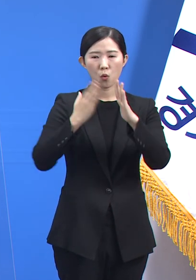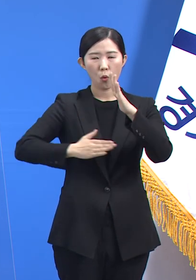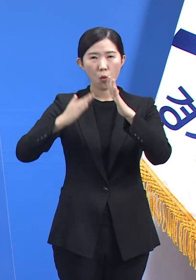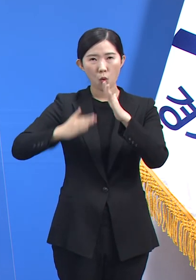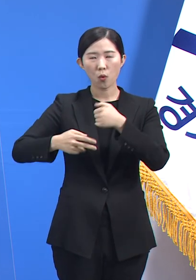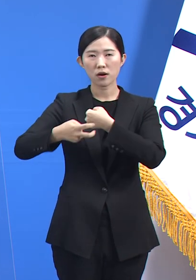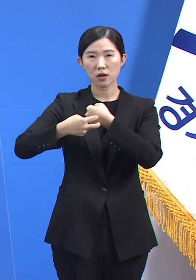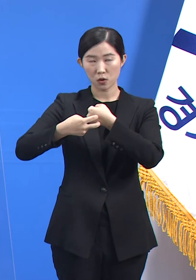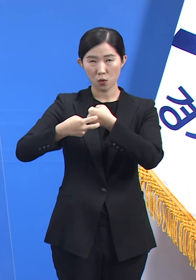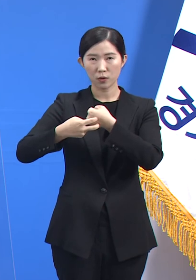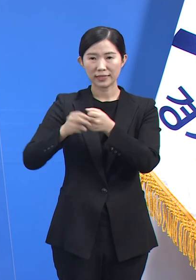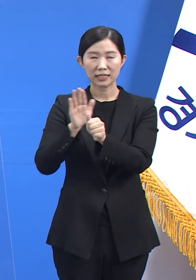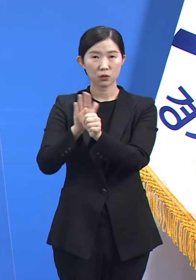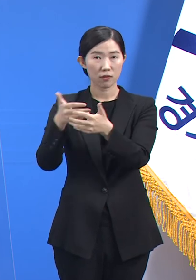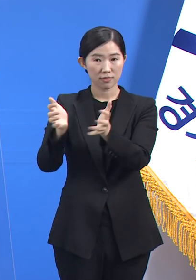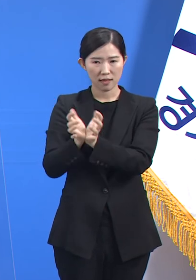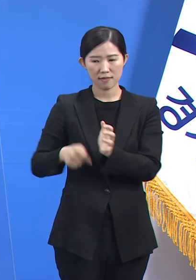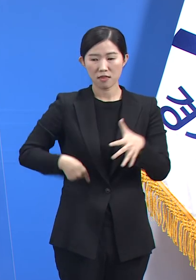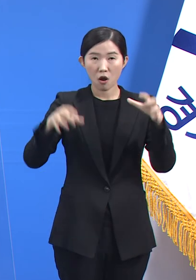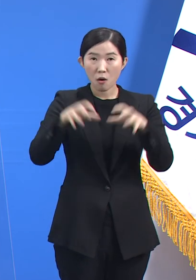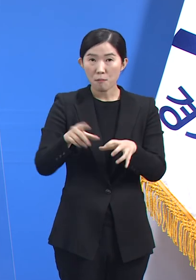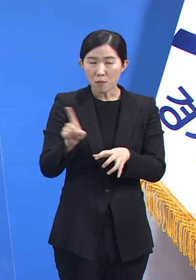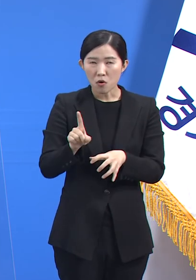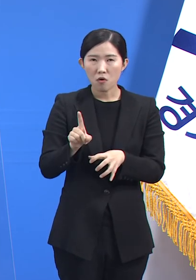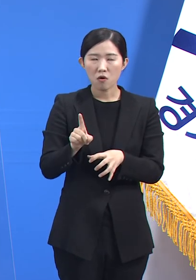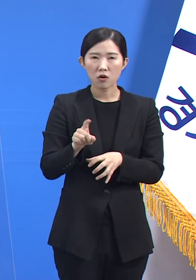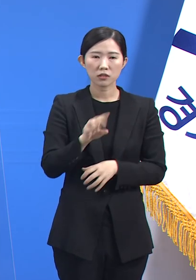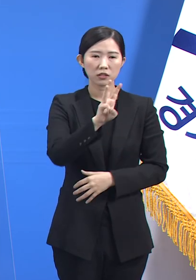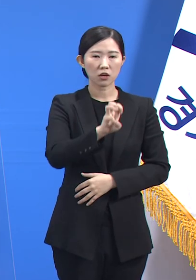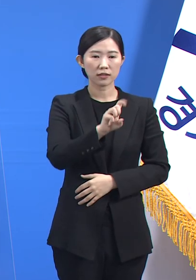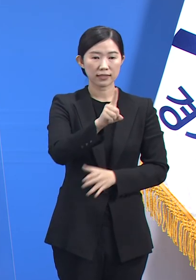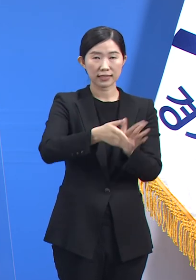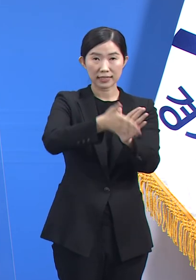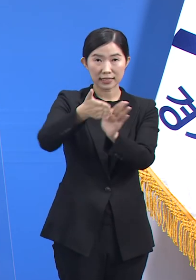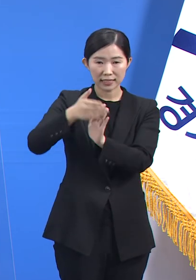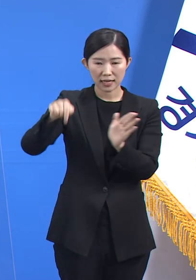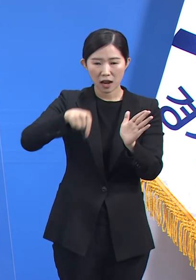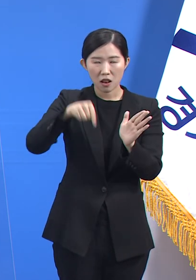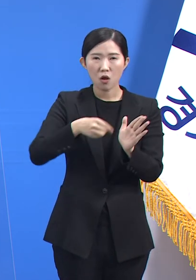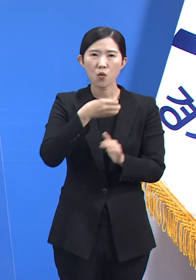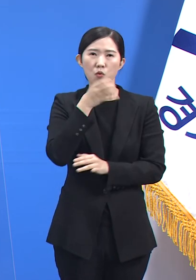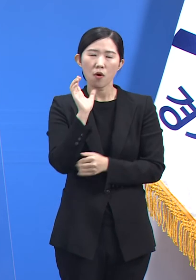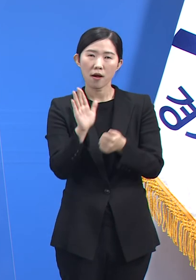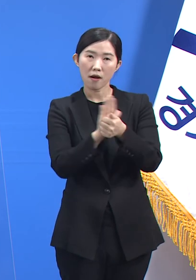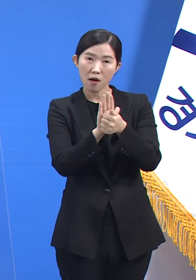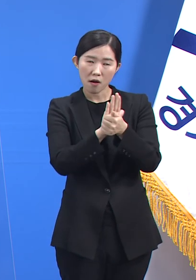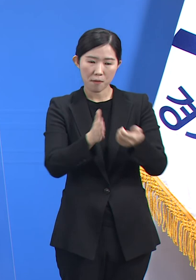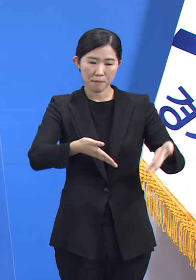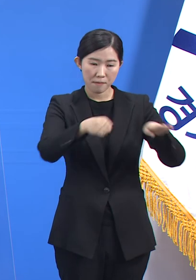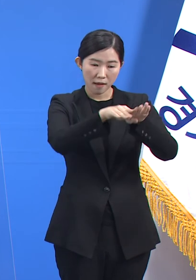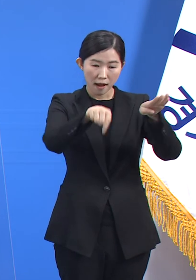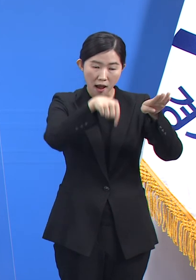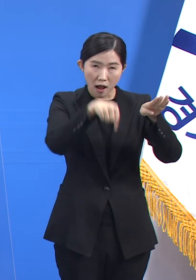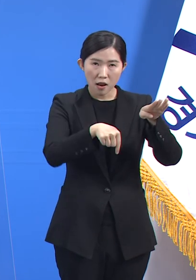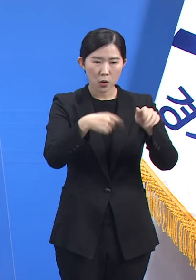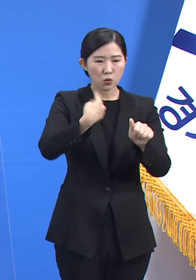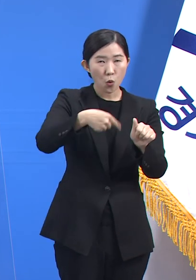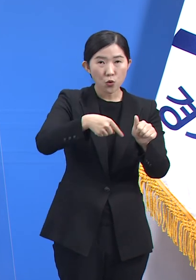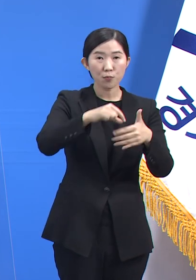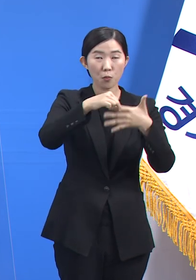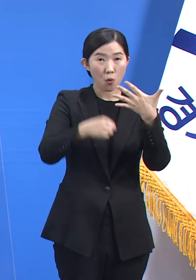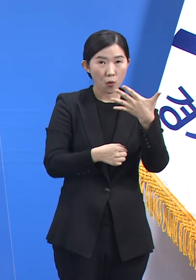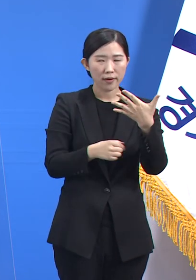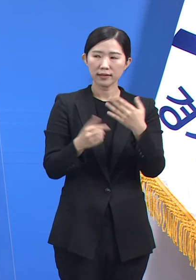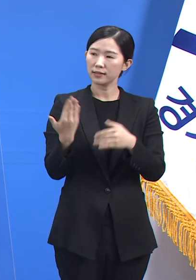협업하면서 31개 시군의 요양시설 관리자를 대상으로 한 대응교육 프로그램도 지난 4월 3일